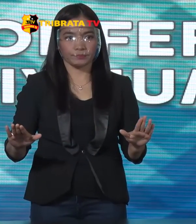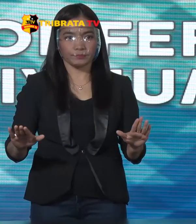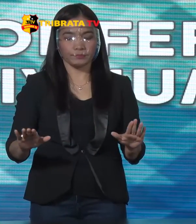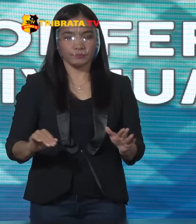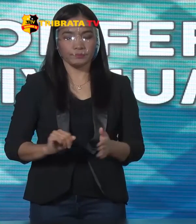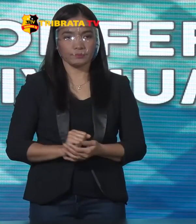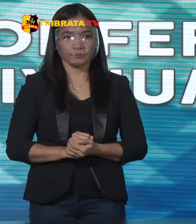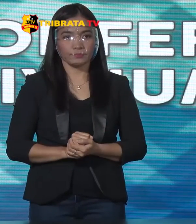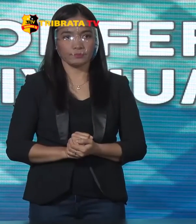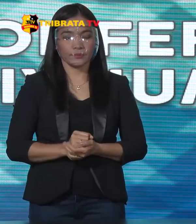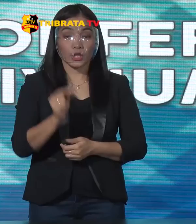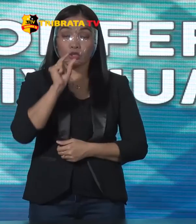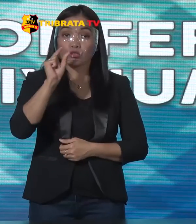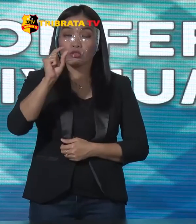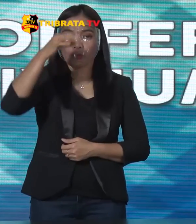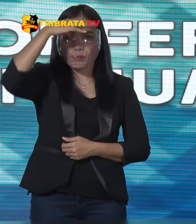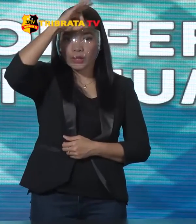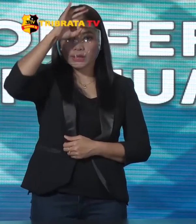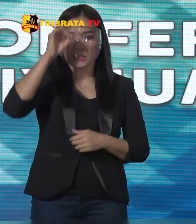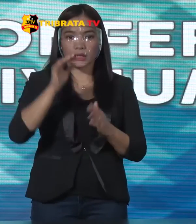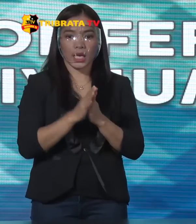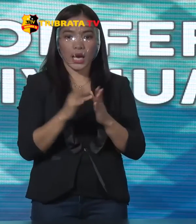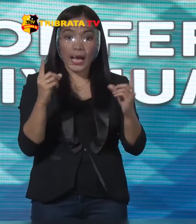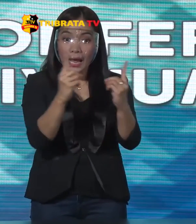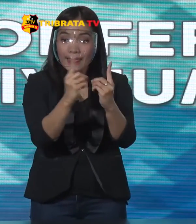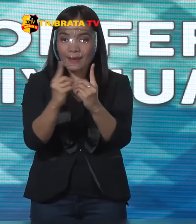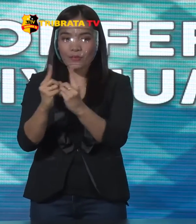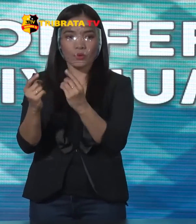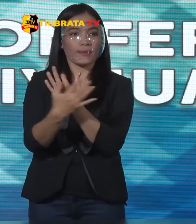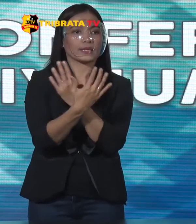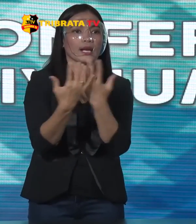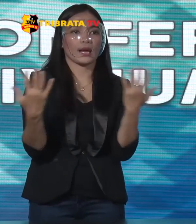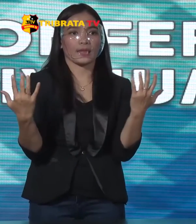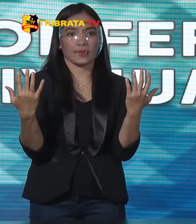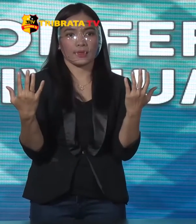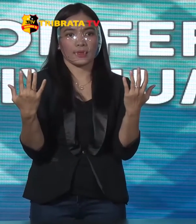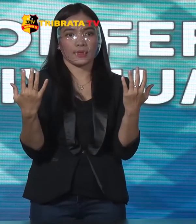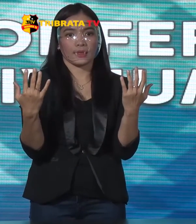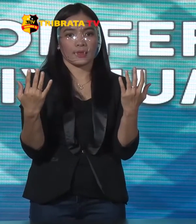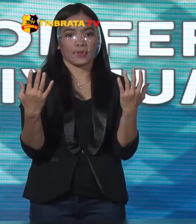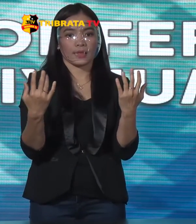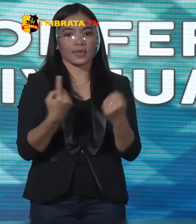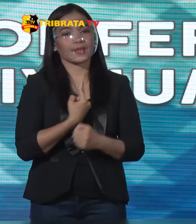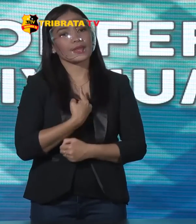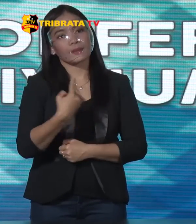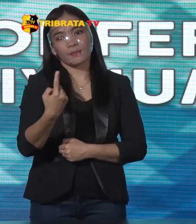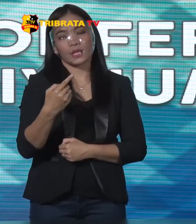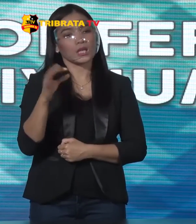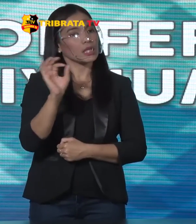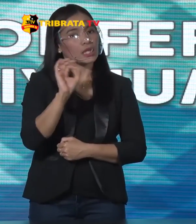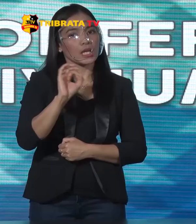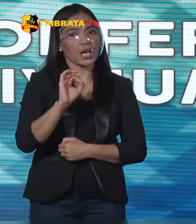Bagi Polri yang tentunya Berhadapan dengan Masyarakat Ya Tentunya tidak Menggunakan